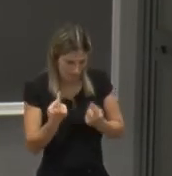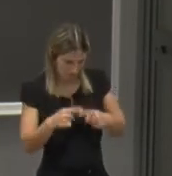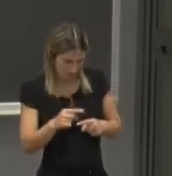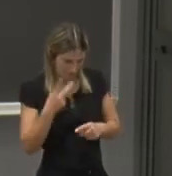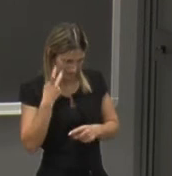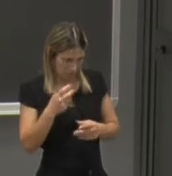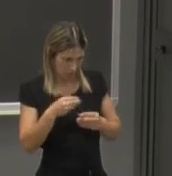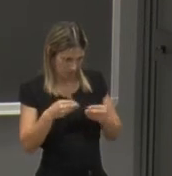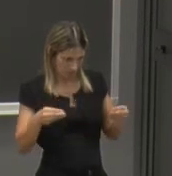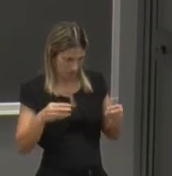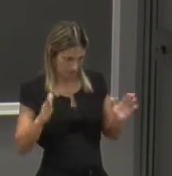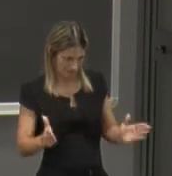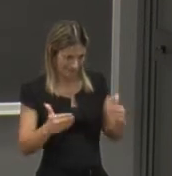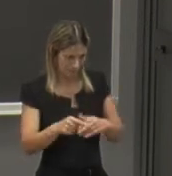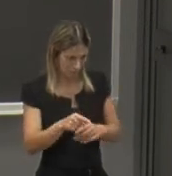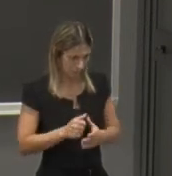informazione